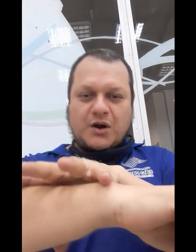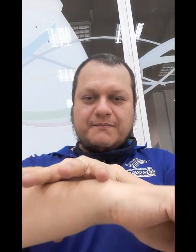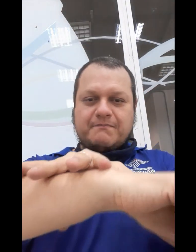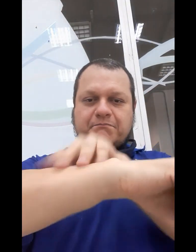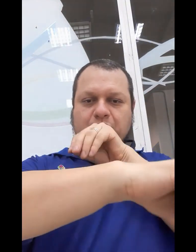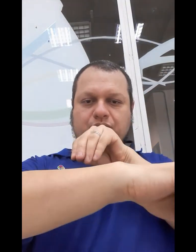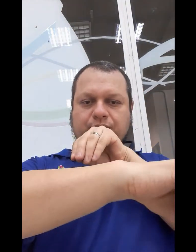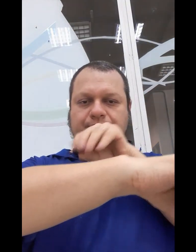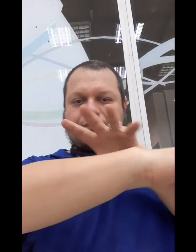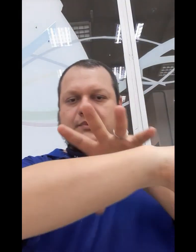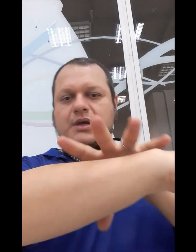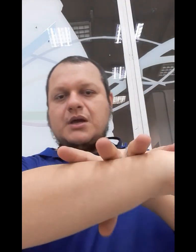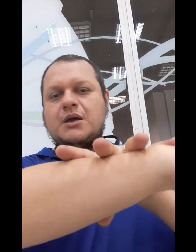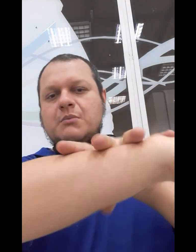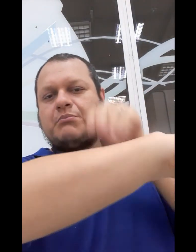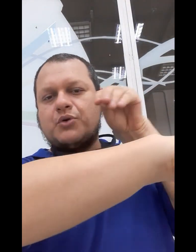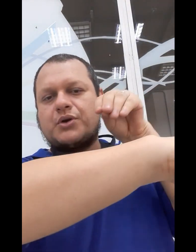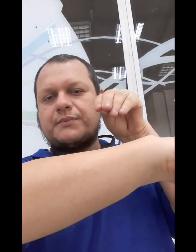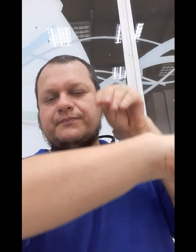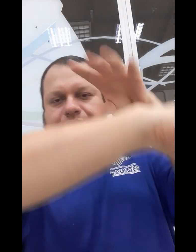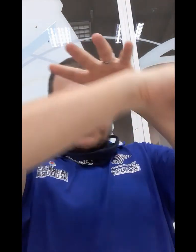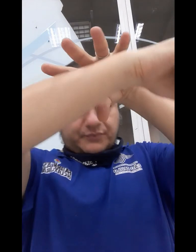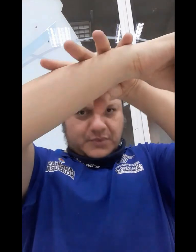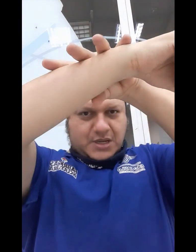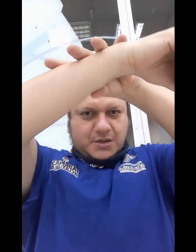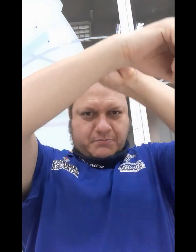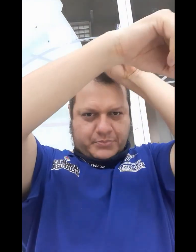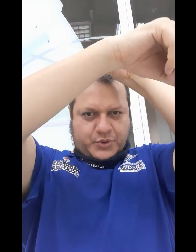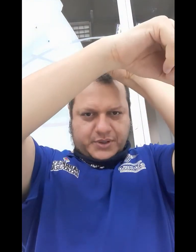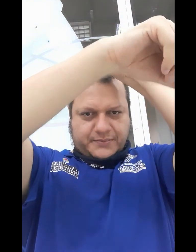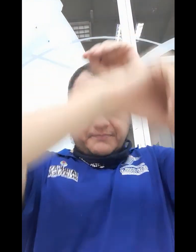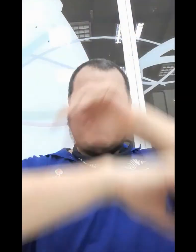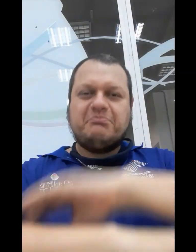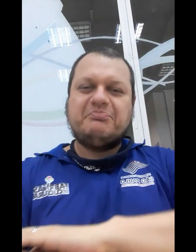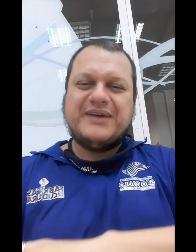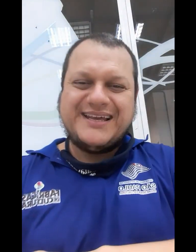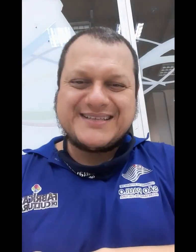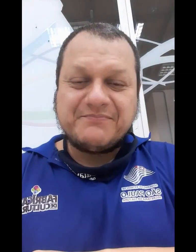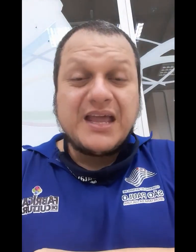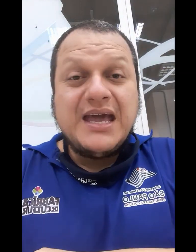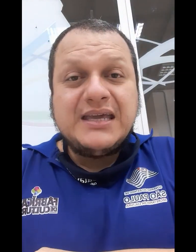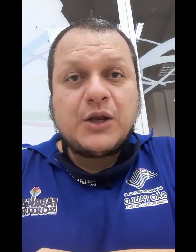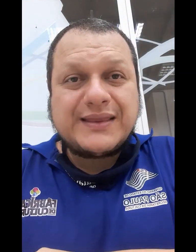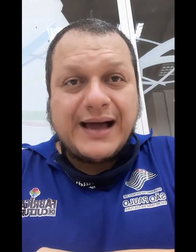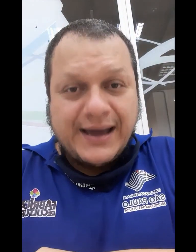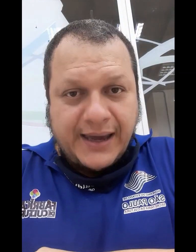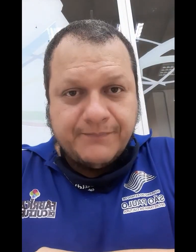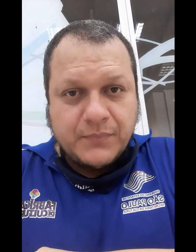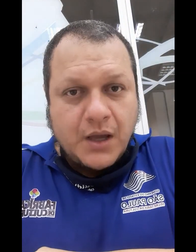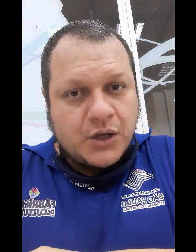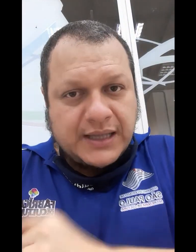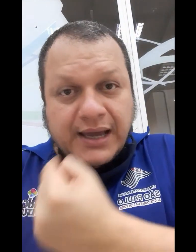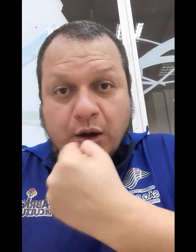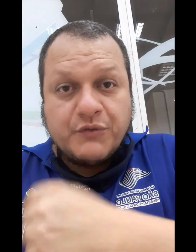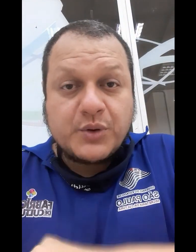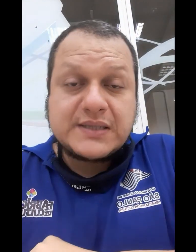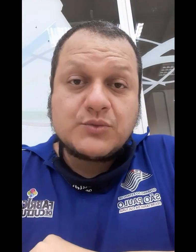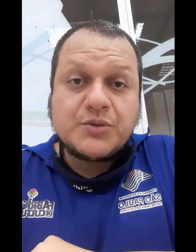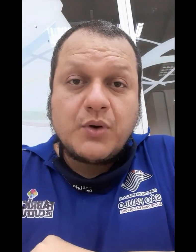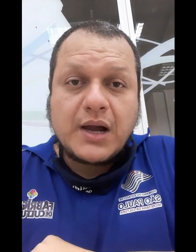Ó, pux, pux, pux, pux, E a nota ré? A nota ré, a configuração de boca